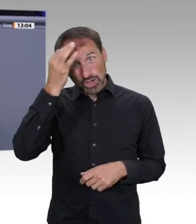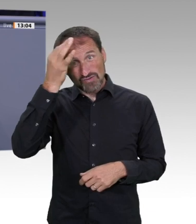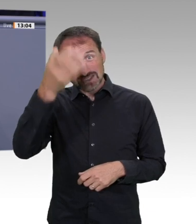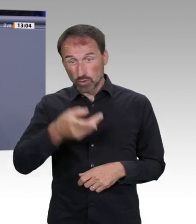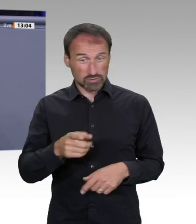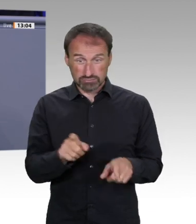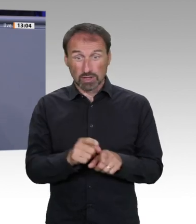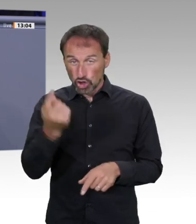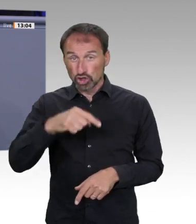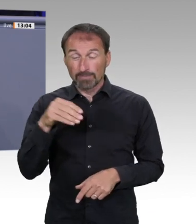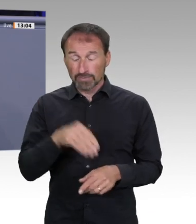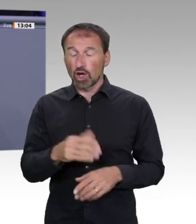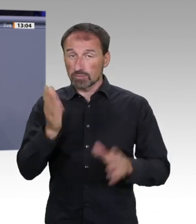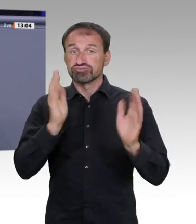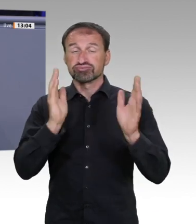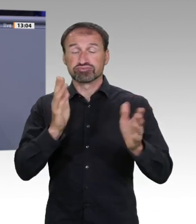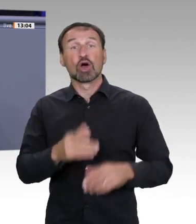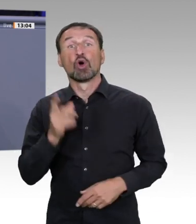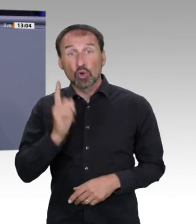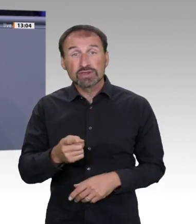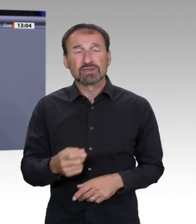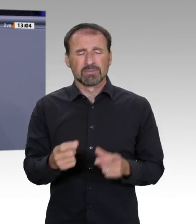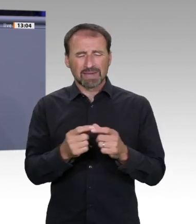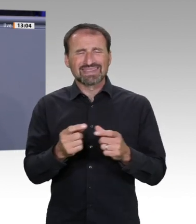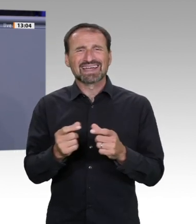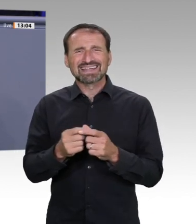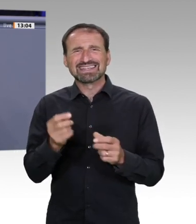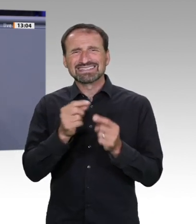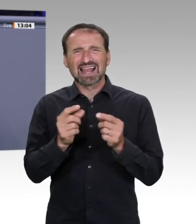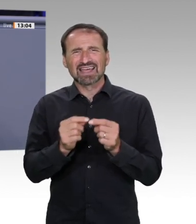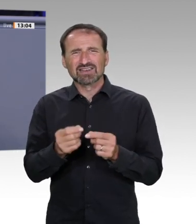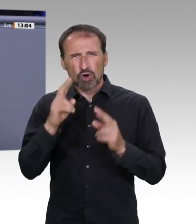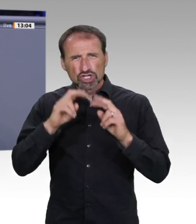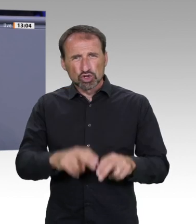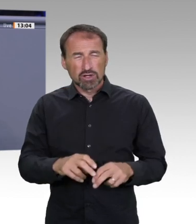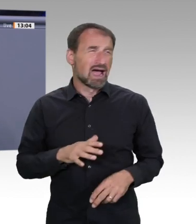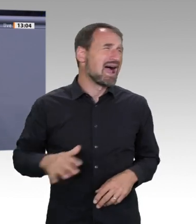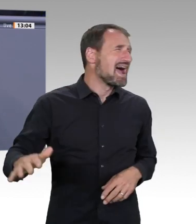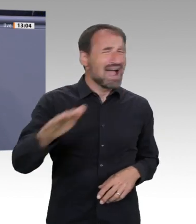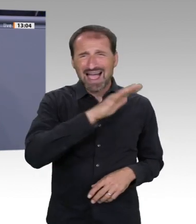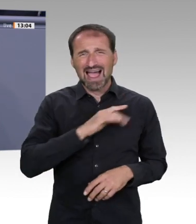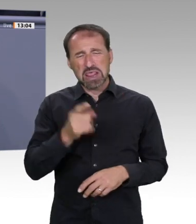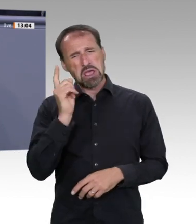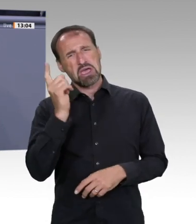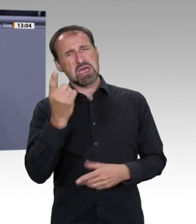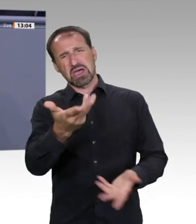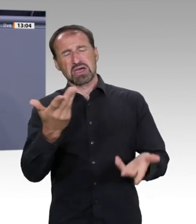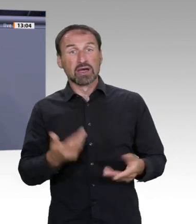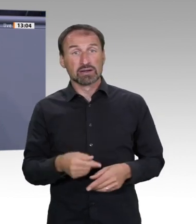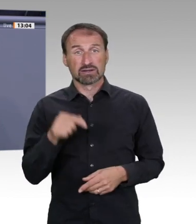Batteriezellenforschung, die von allen gerügt wird in Ibenbüren, da kommt auch noch etwas. Meine Damen und